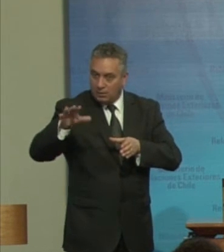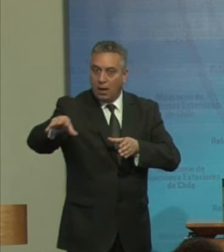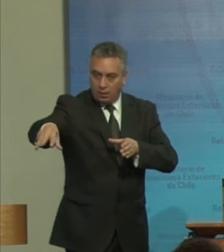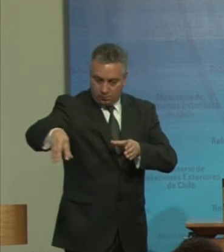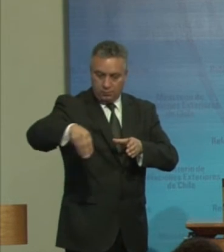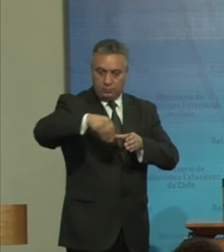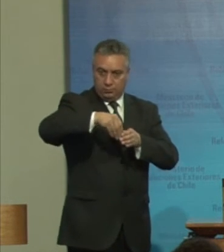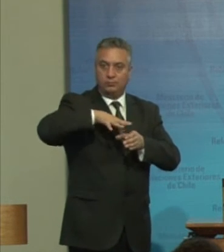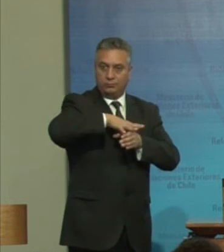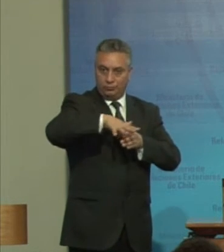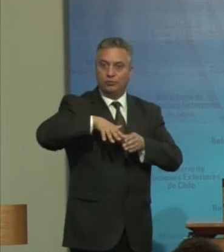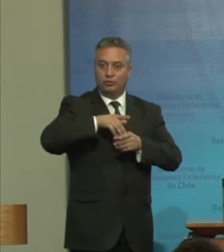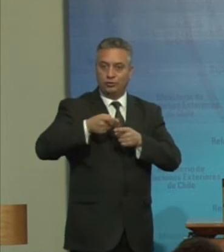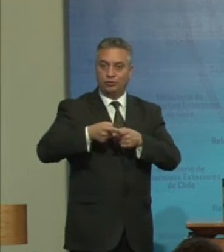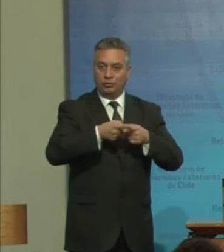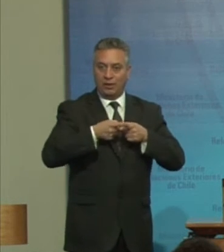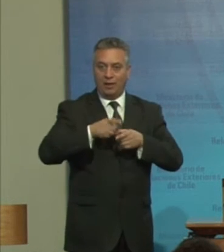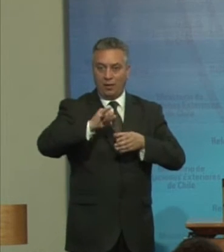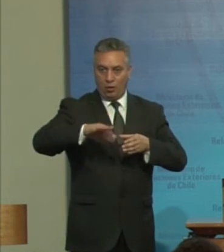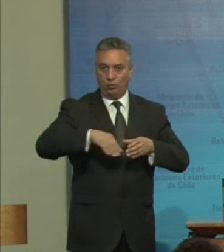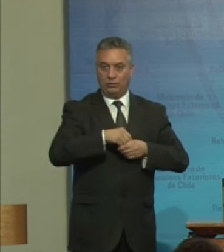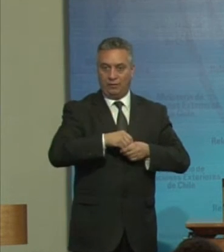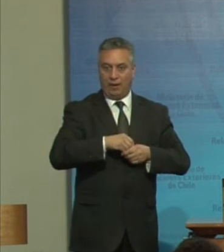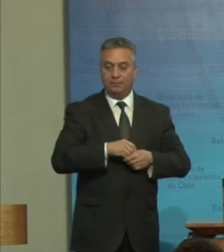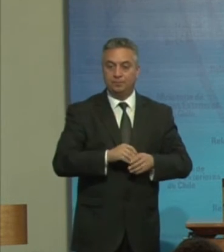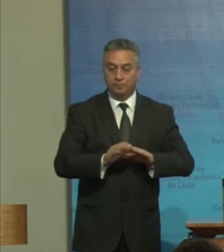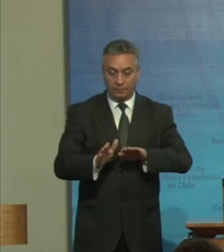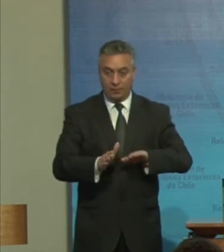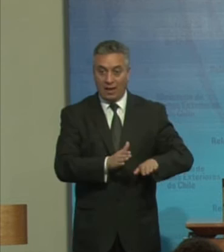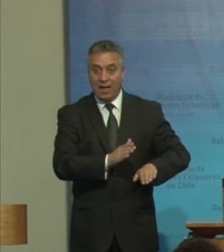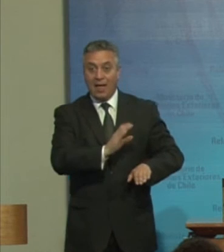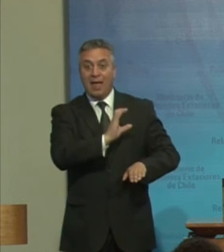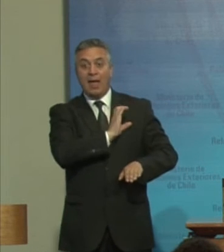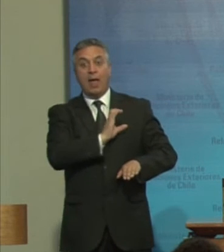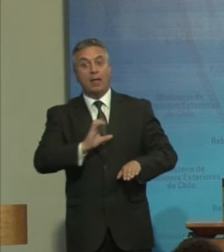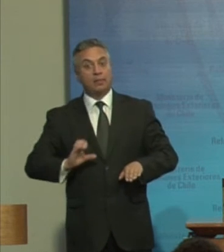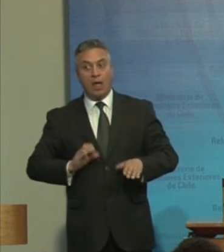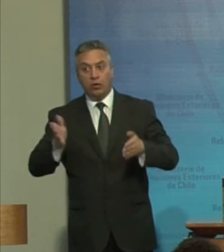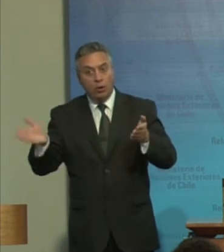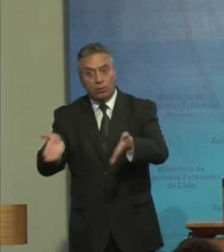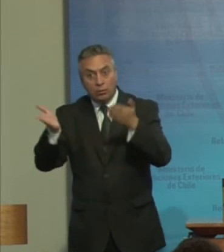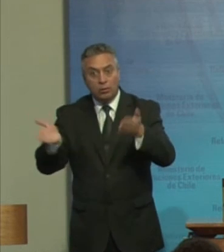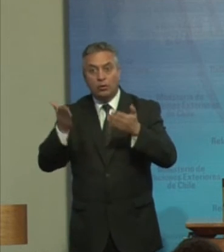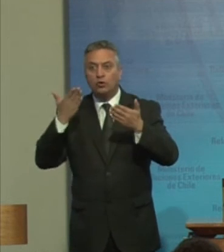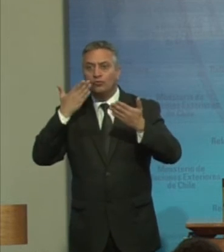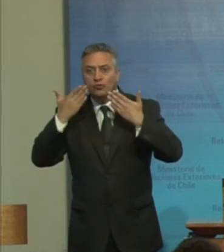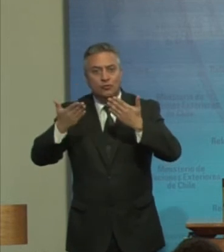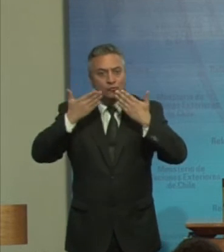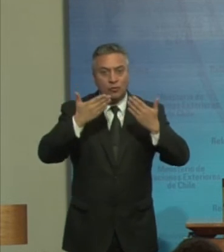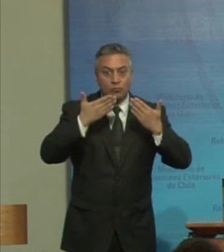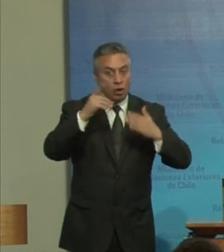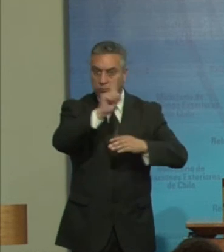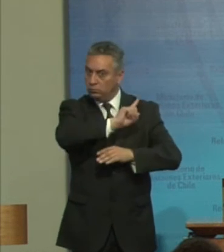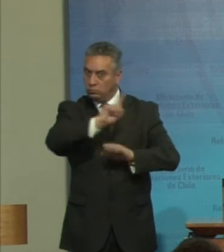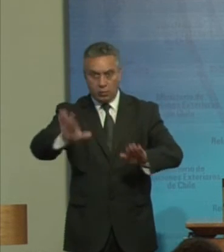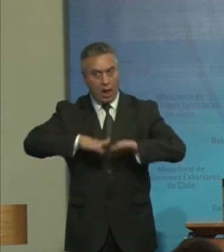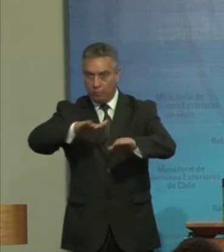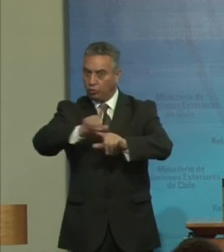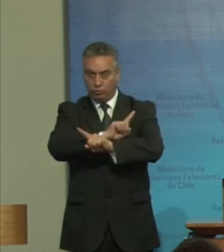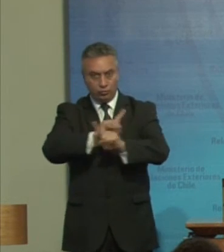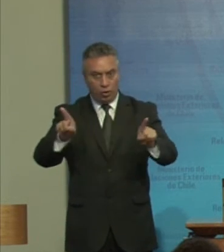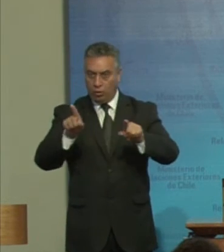El Estado Debe desincentivar Las imágenes Asistencialistas O caritativas Con discapacidad